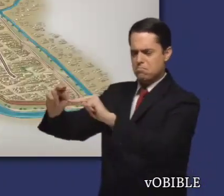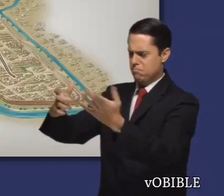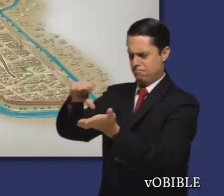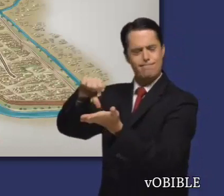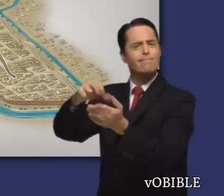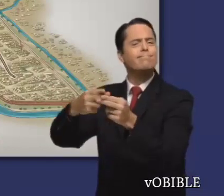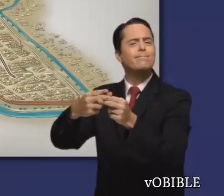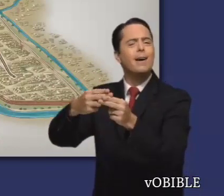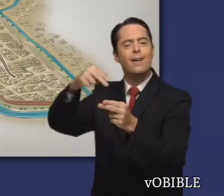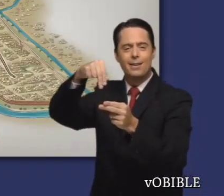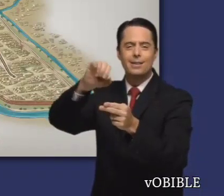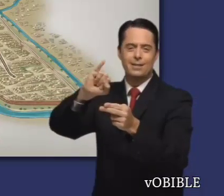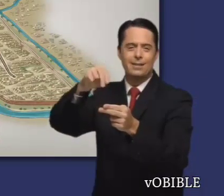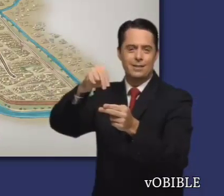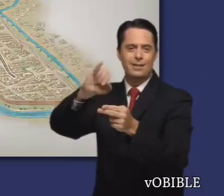después del diluvio.